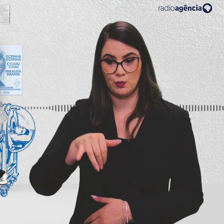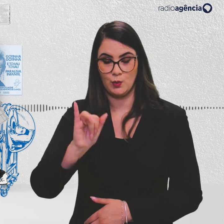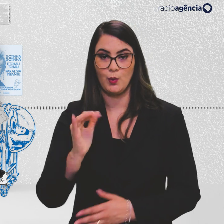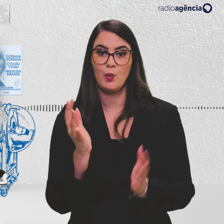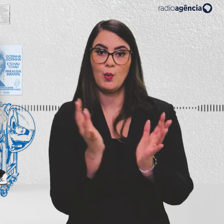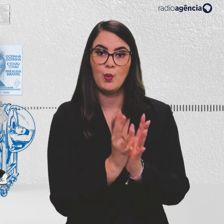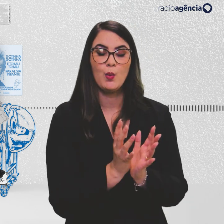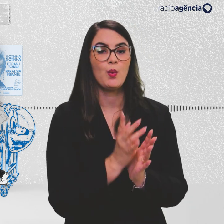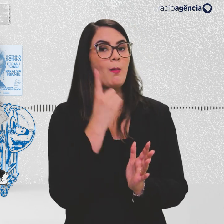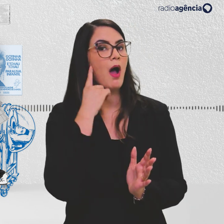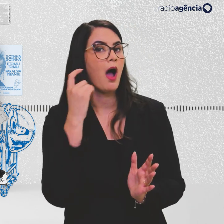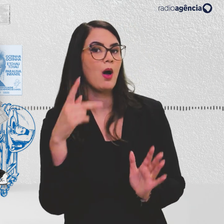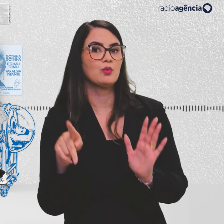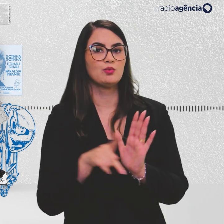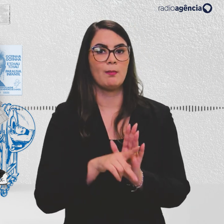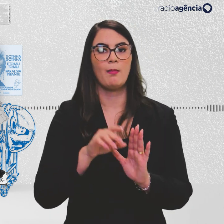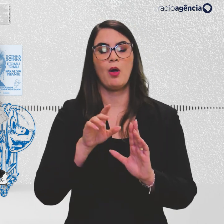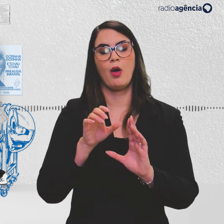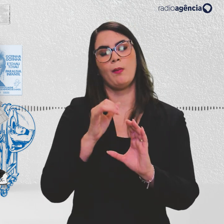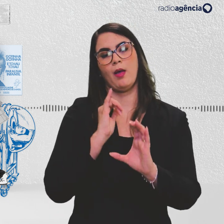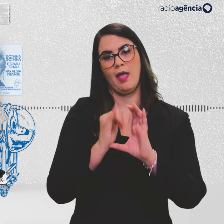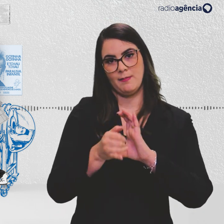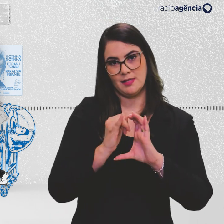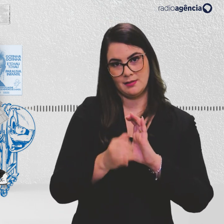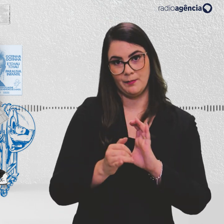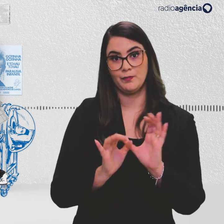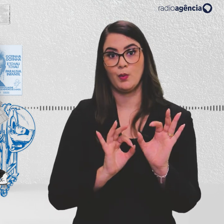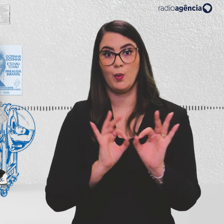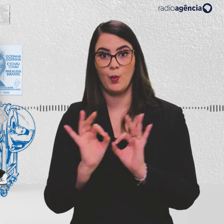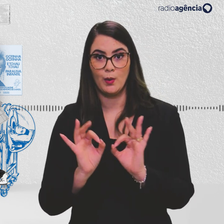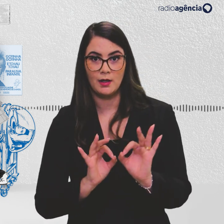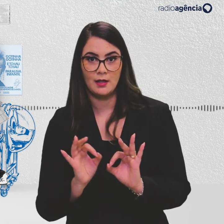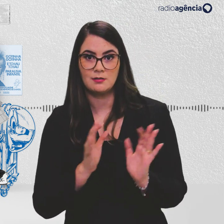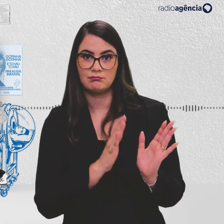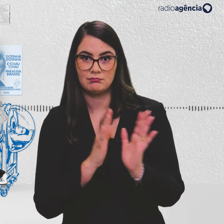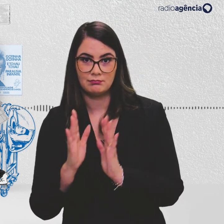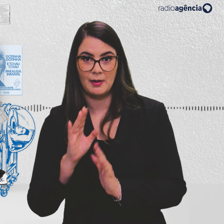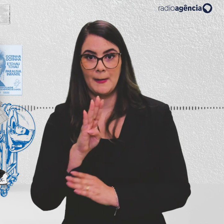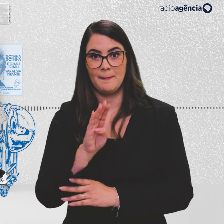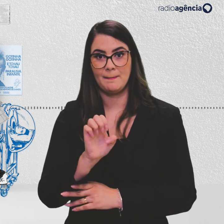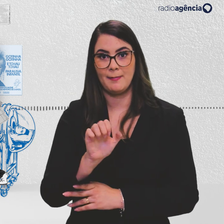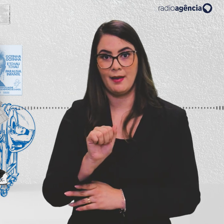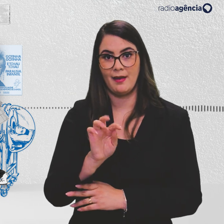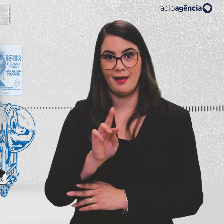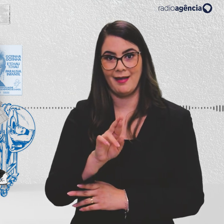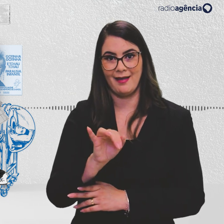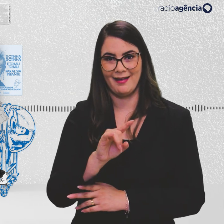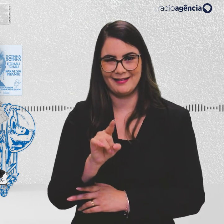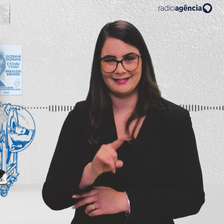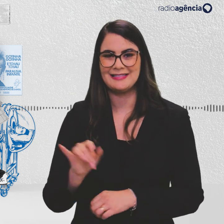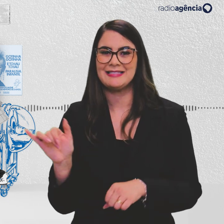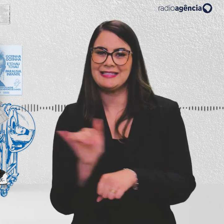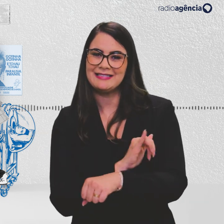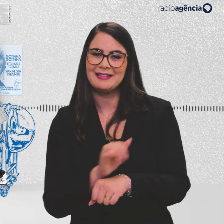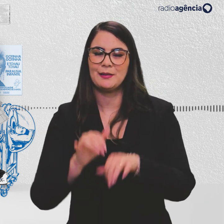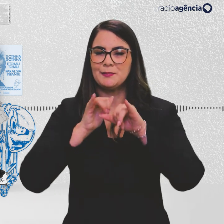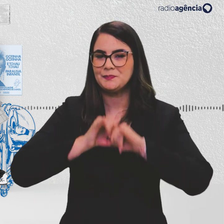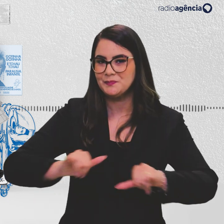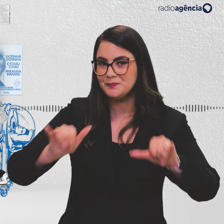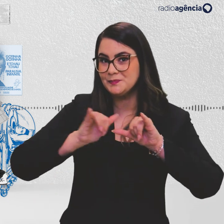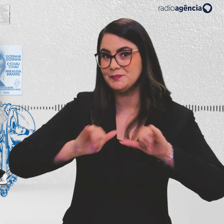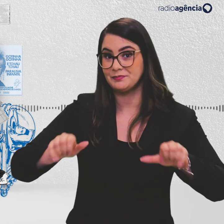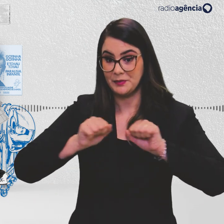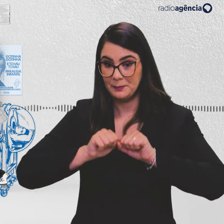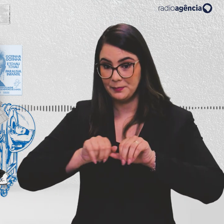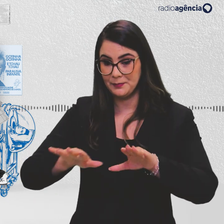a equipe de operação de áudio da EBC. A coordenação de processos é da Beatriz Arco Verde. A estratégia de publicação e